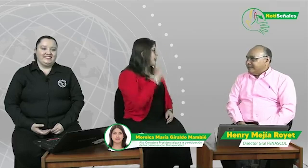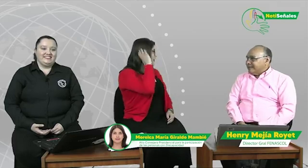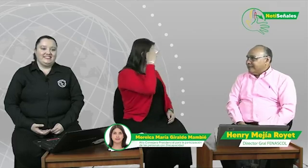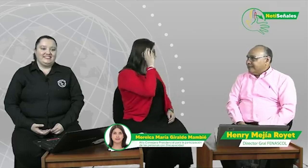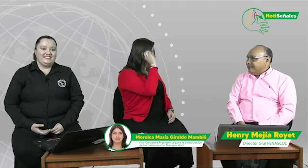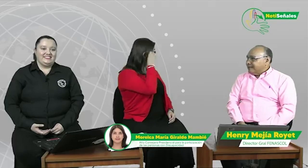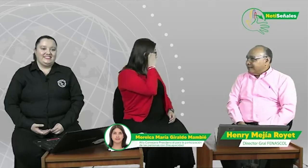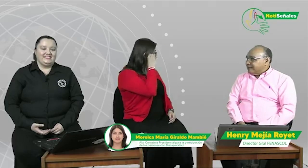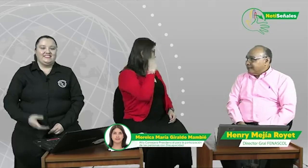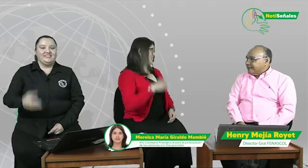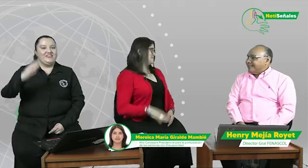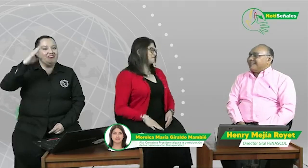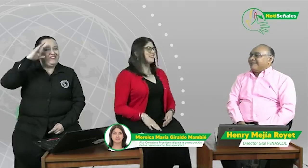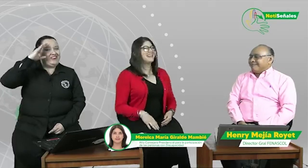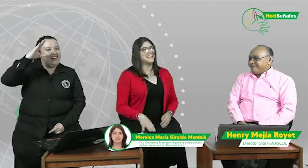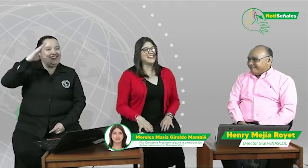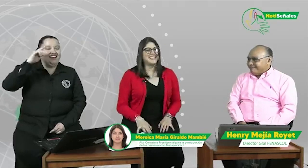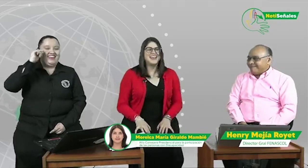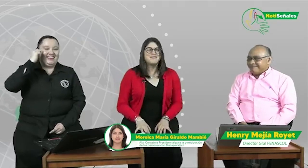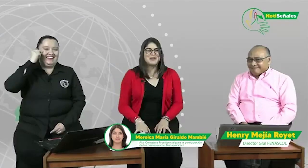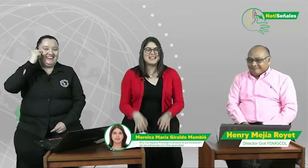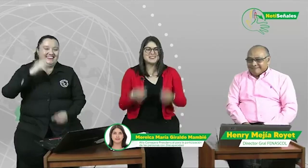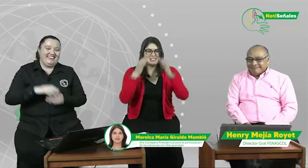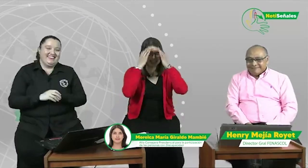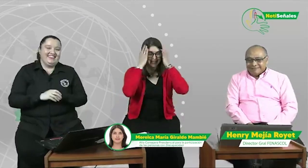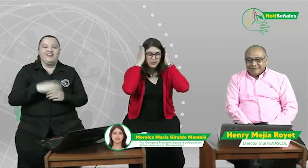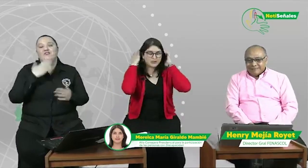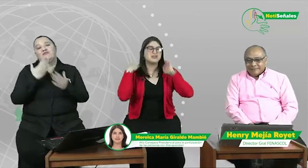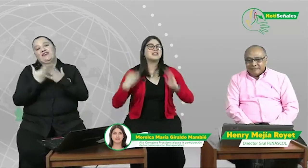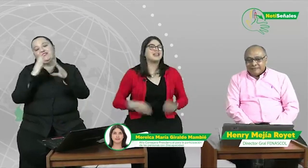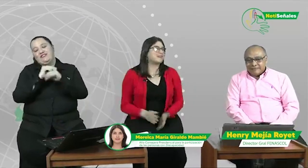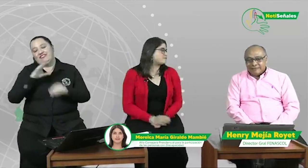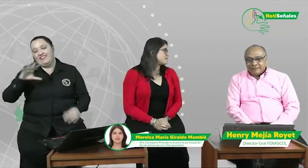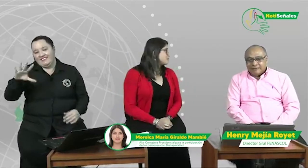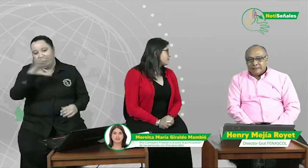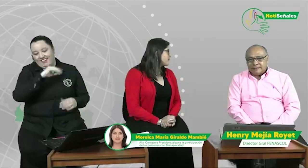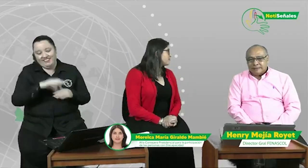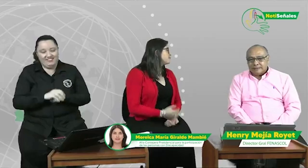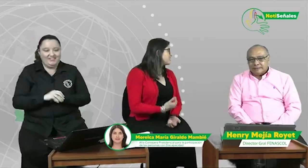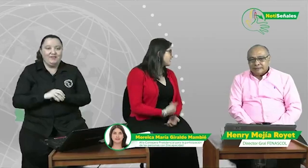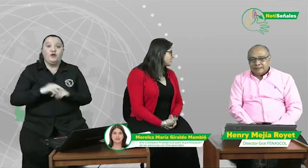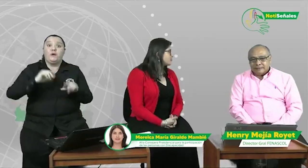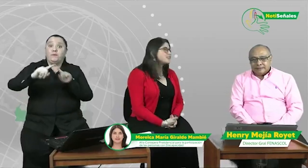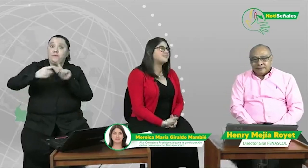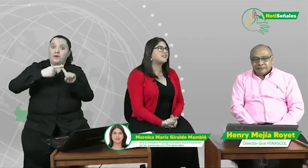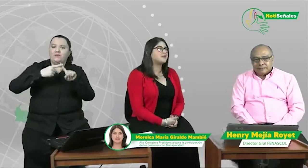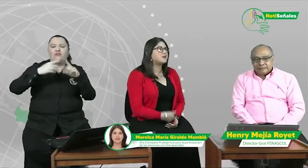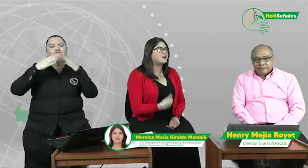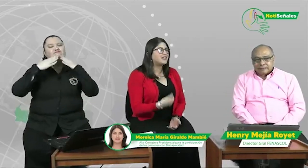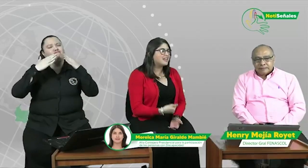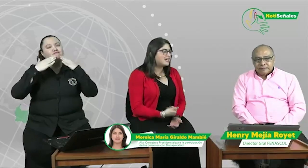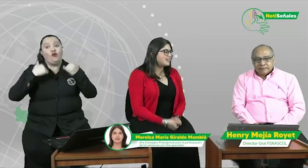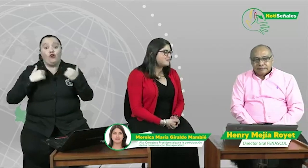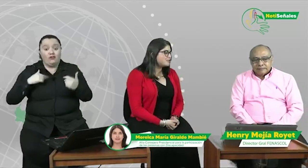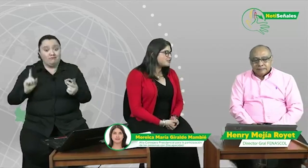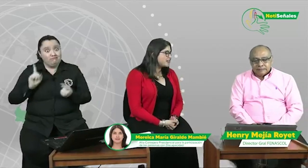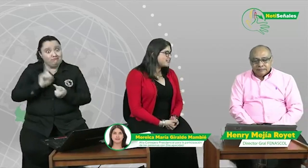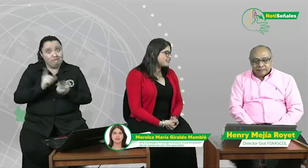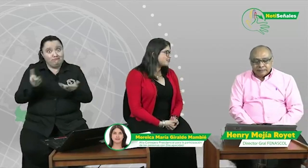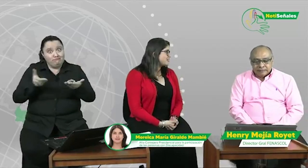Hola Henry, buenas noches a todos. Pues primero, muchas gracias por recibirme hoy y muchas felicitaciones a